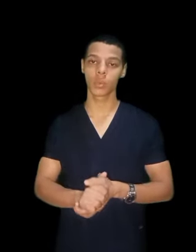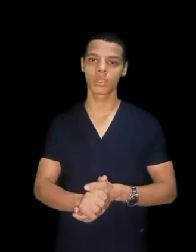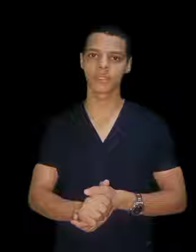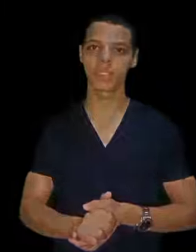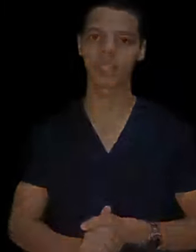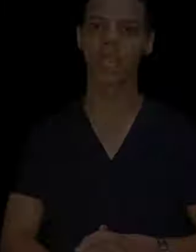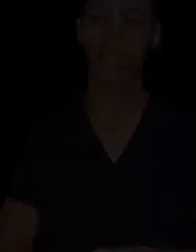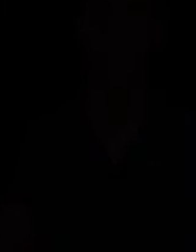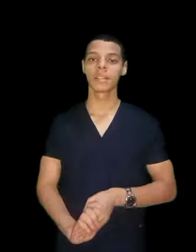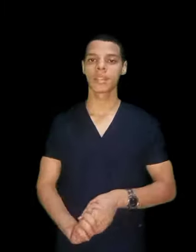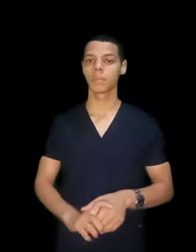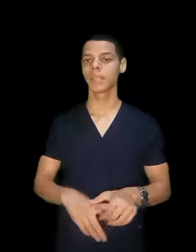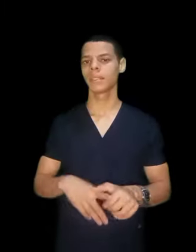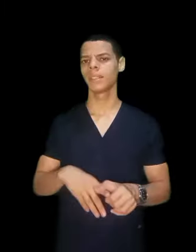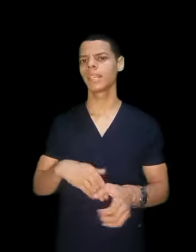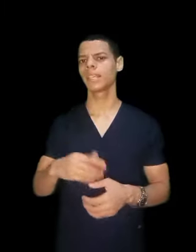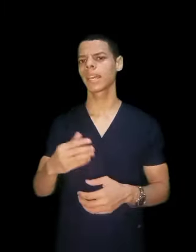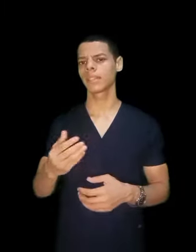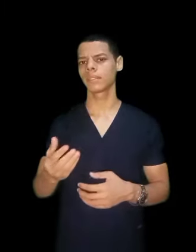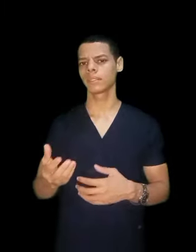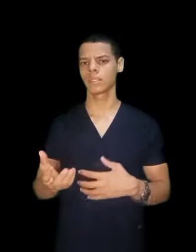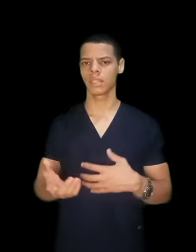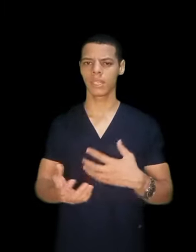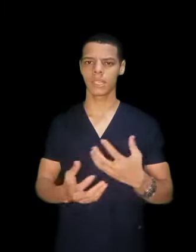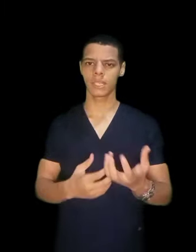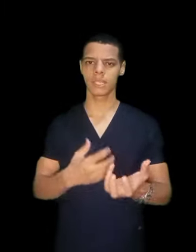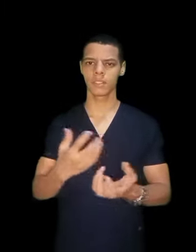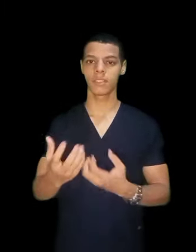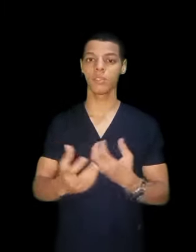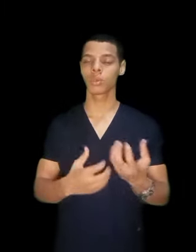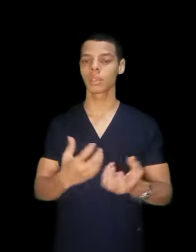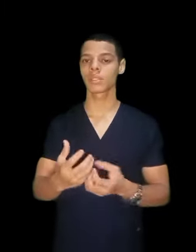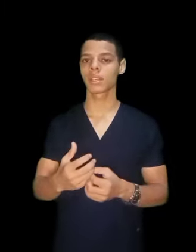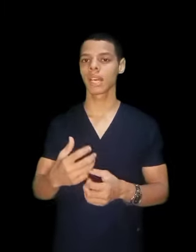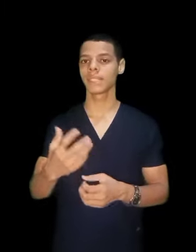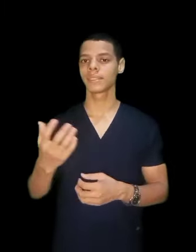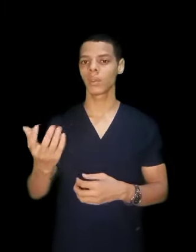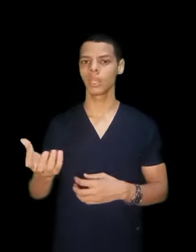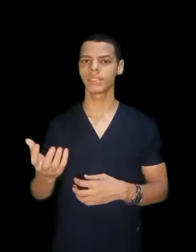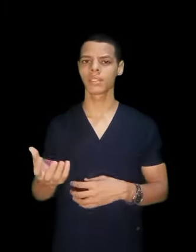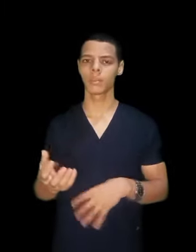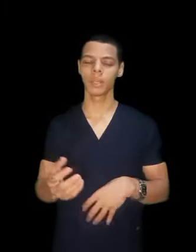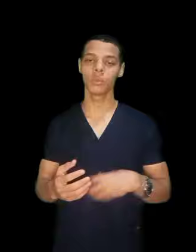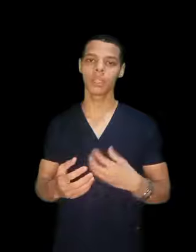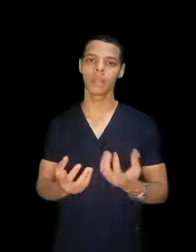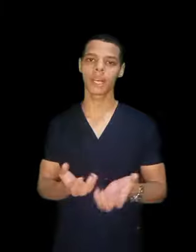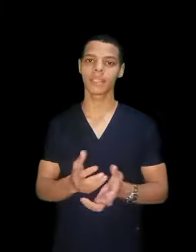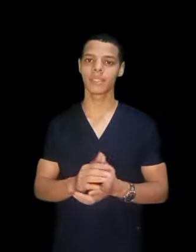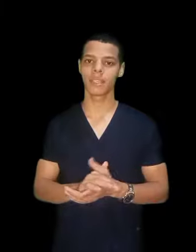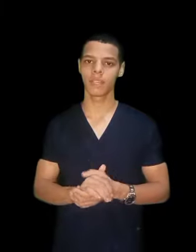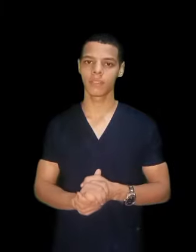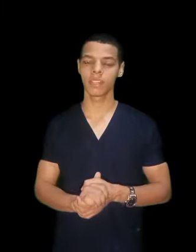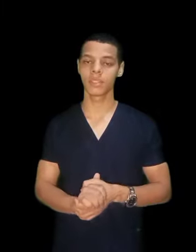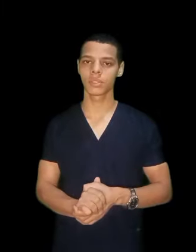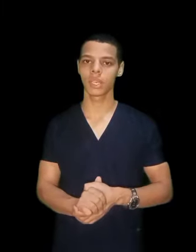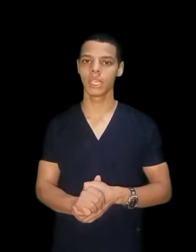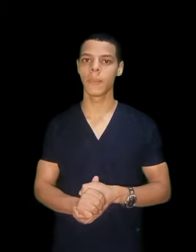وظيفتك طيب ديك كده كان فيديو متصر عن كلية التمريد ومع الفني الصحي